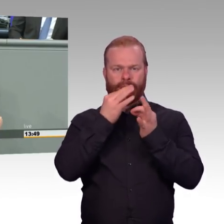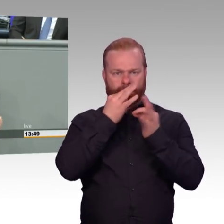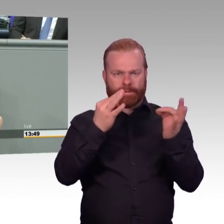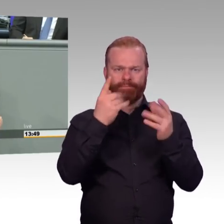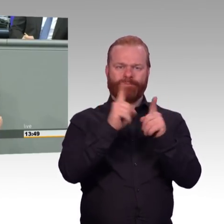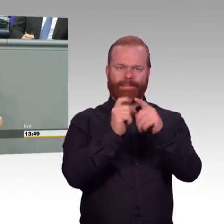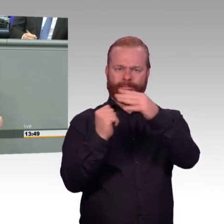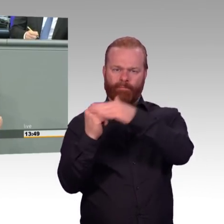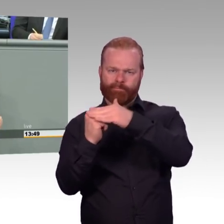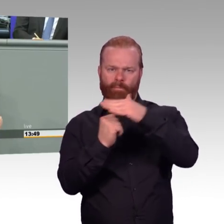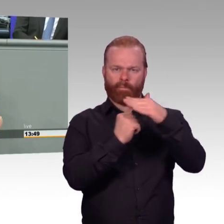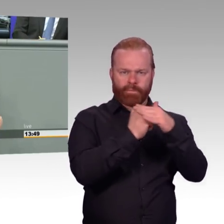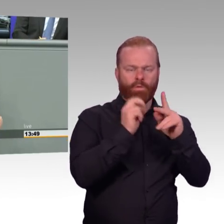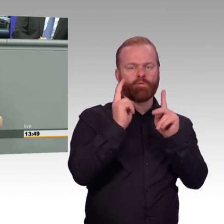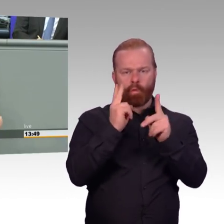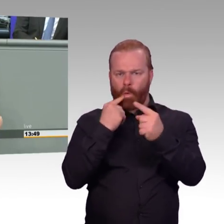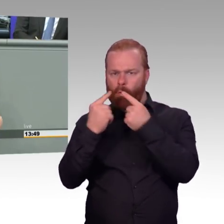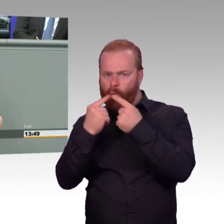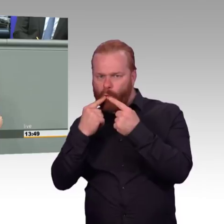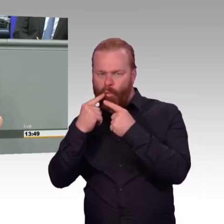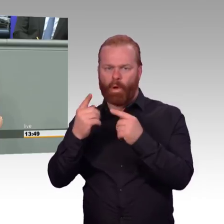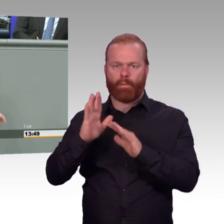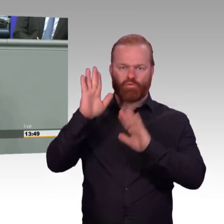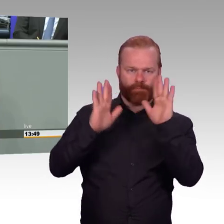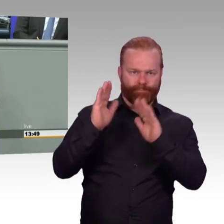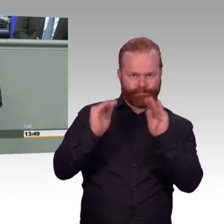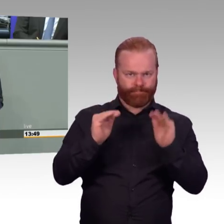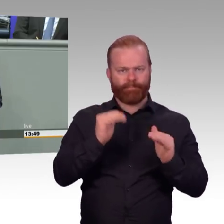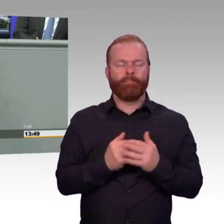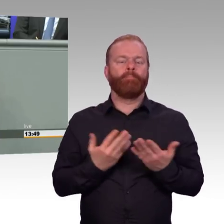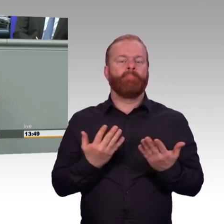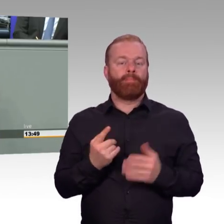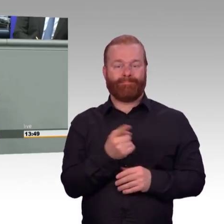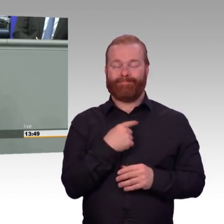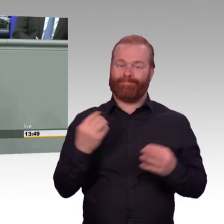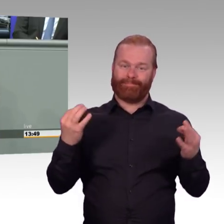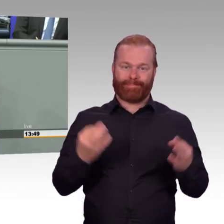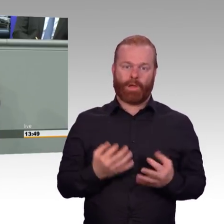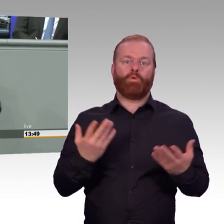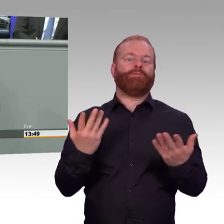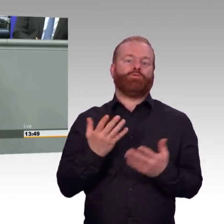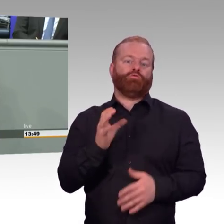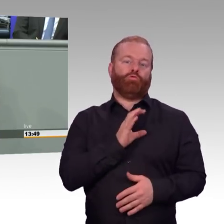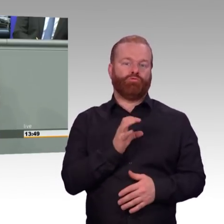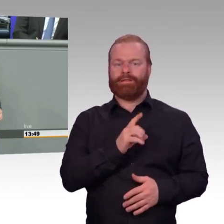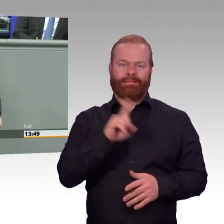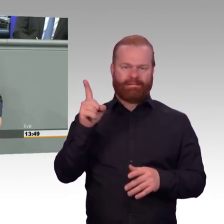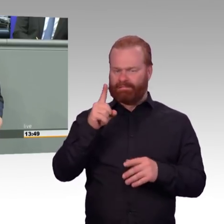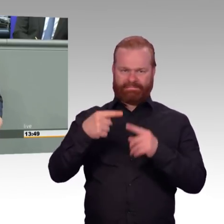individuellen Infrastruktur Projektförderung hier nochmal aufgreifen. Wir wollen eben nicht, dass durch eine Umgestaltung des